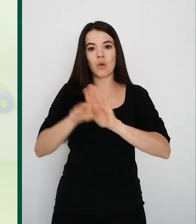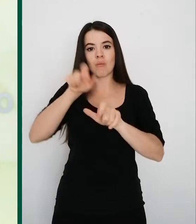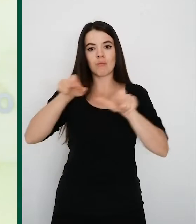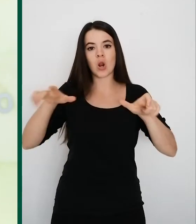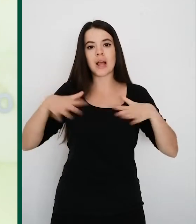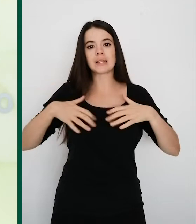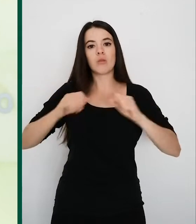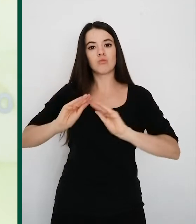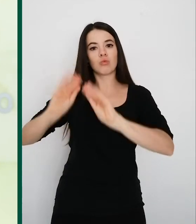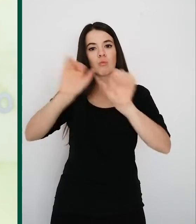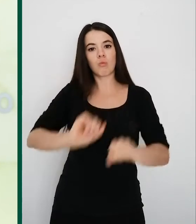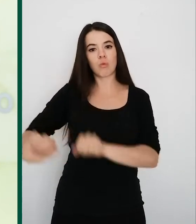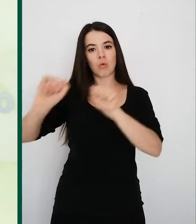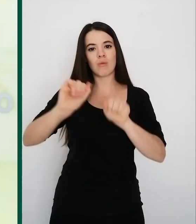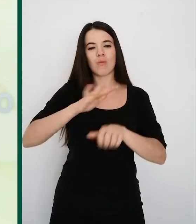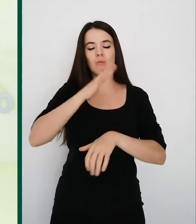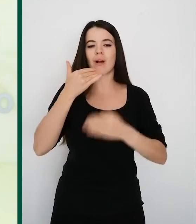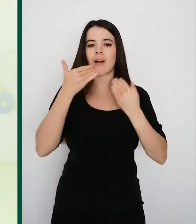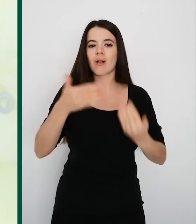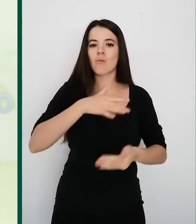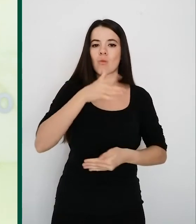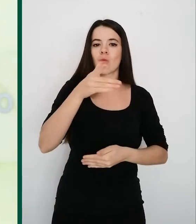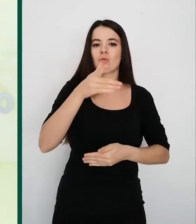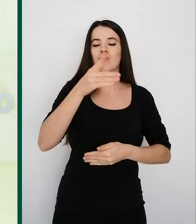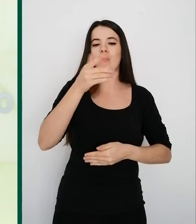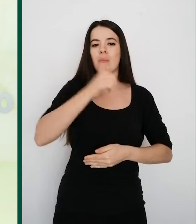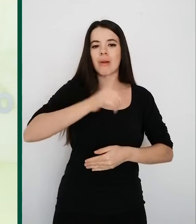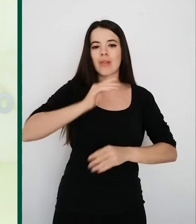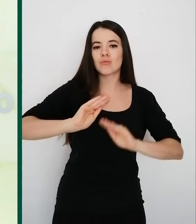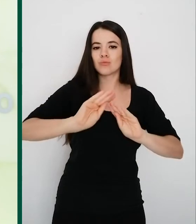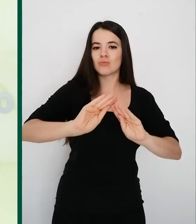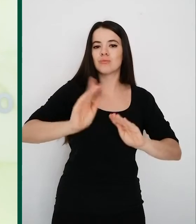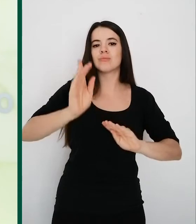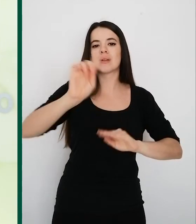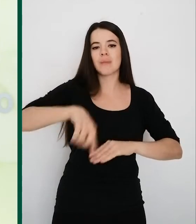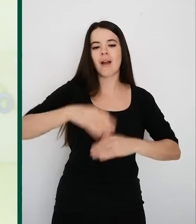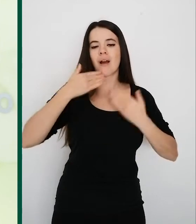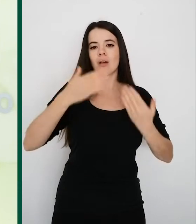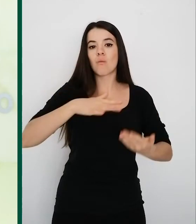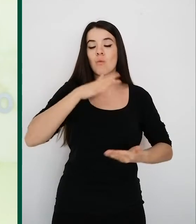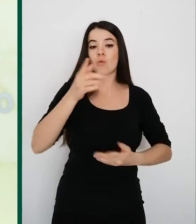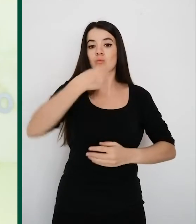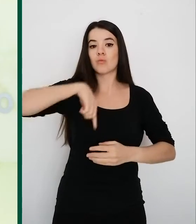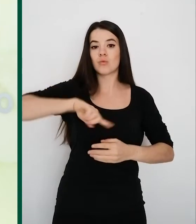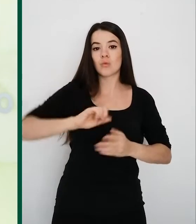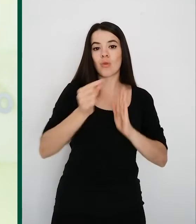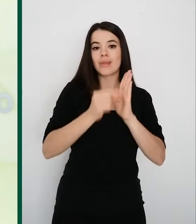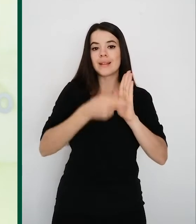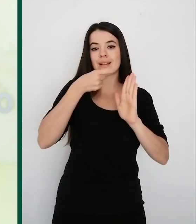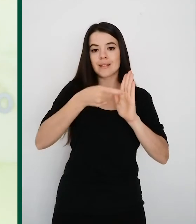la ciudadanía, su buen hacer y su paciencia a esta vuelta ordenada y paulatina a la normalidad.